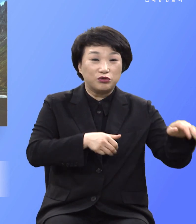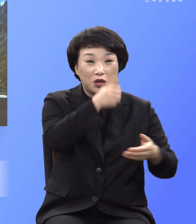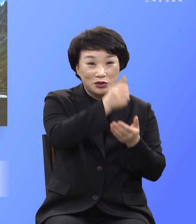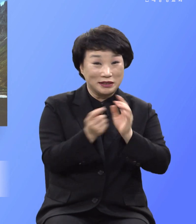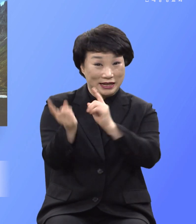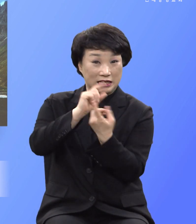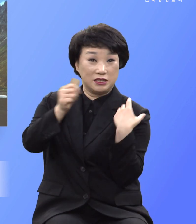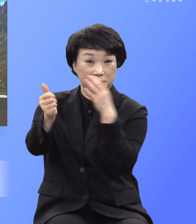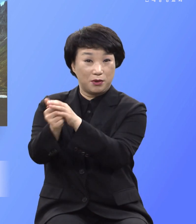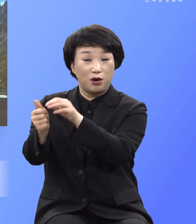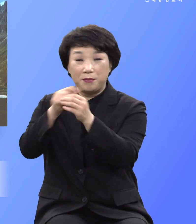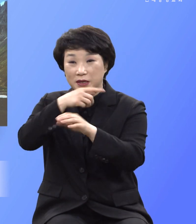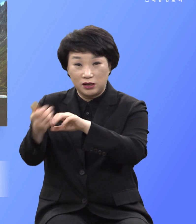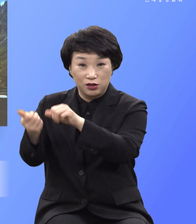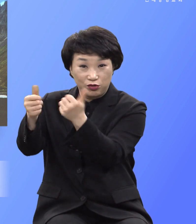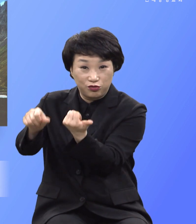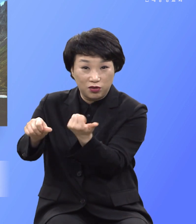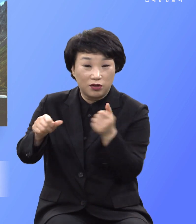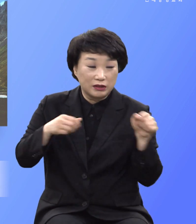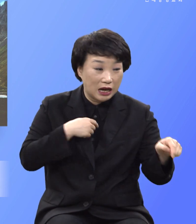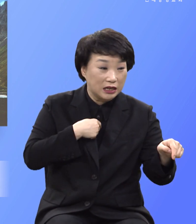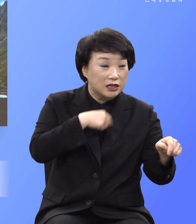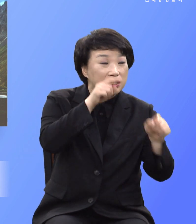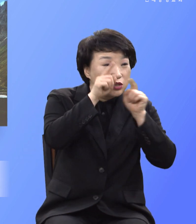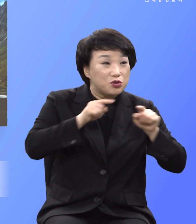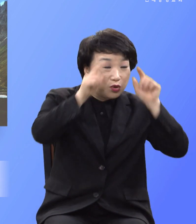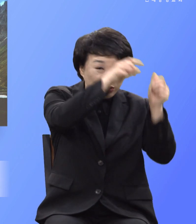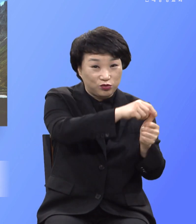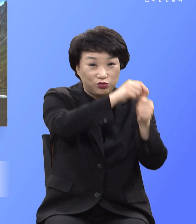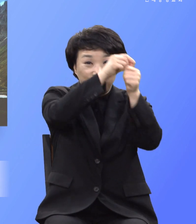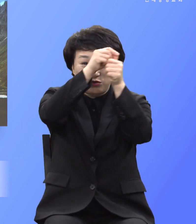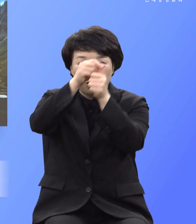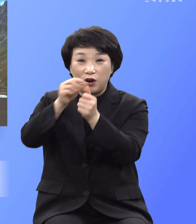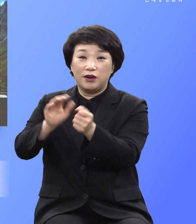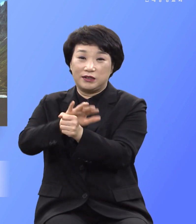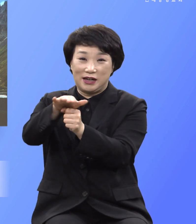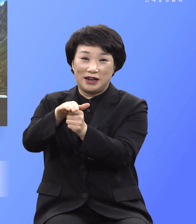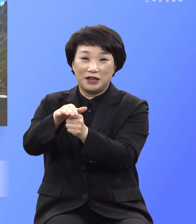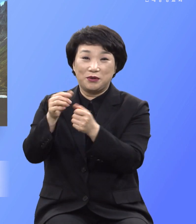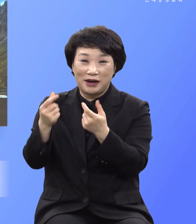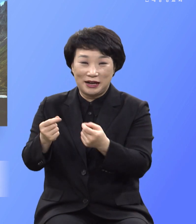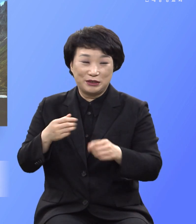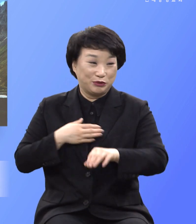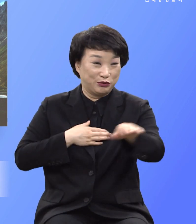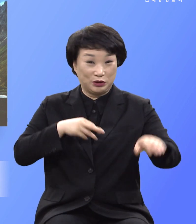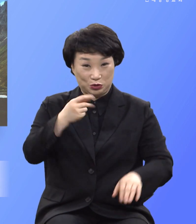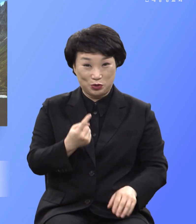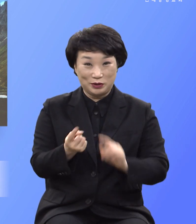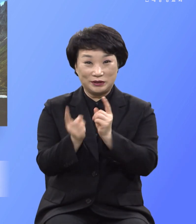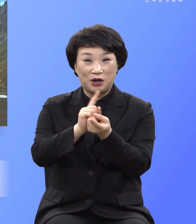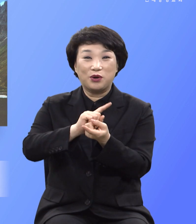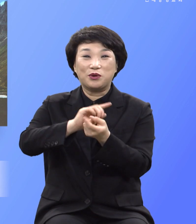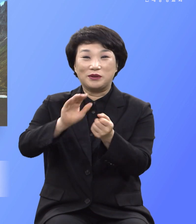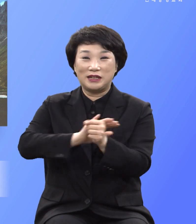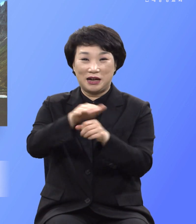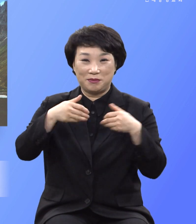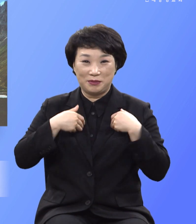나를 지우게 해서 구원하신 이 사람 이렇게 너희도 서로 사랑하라 하신